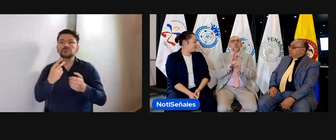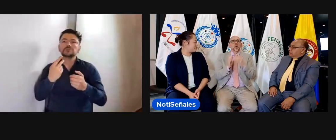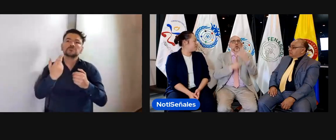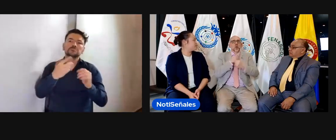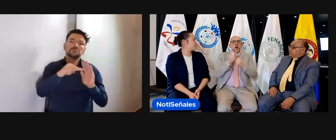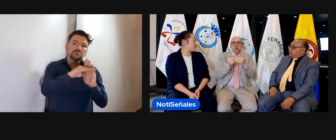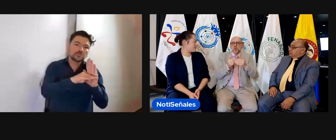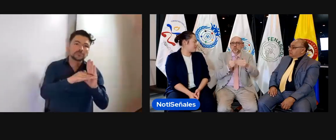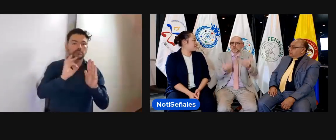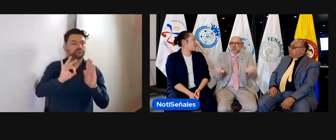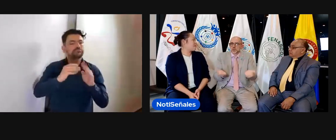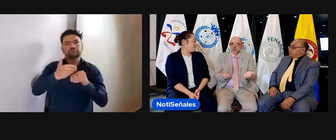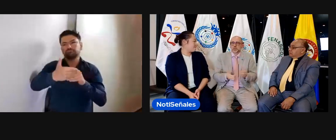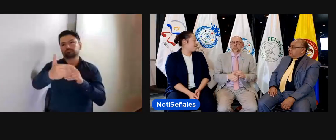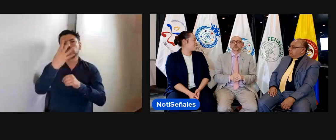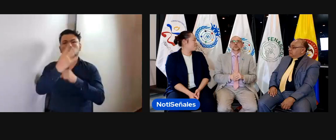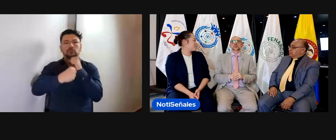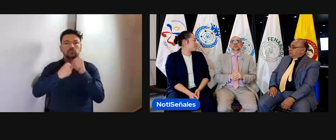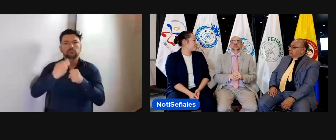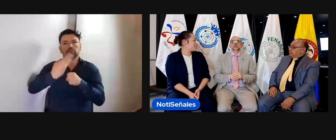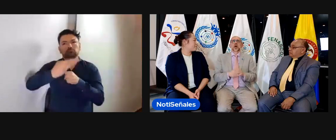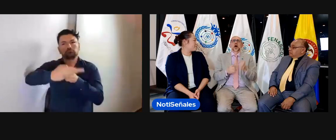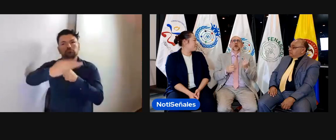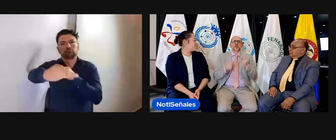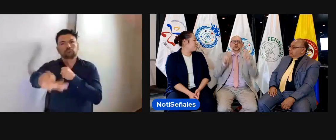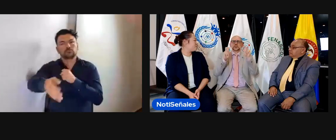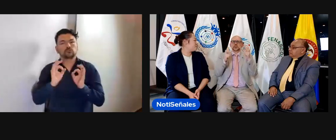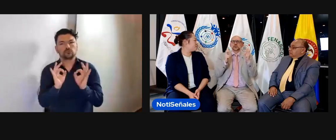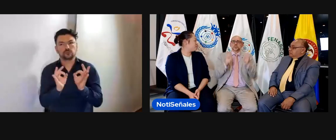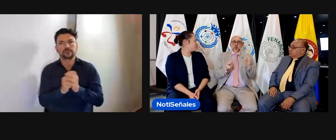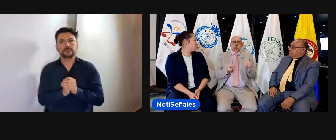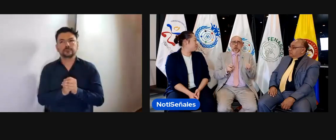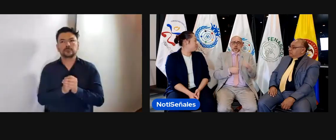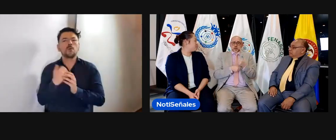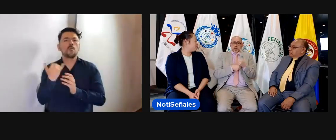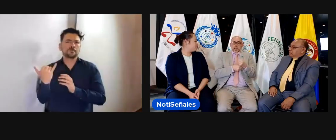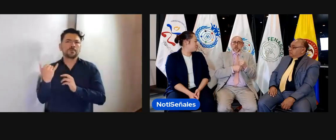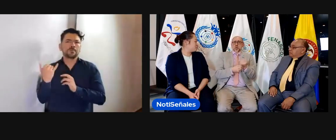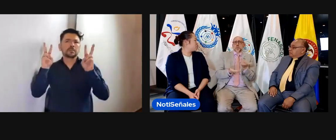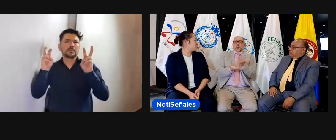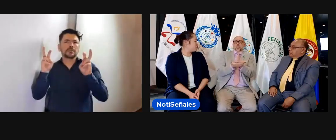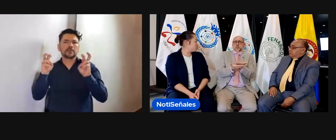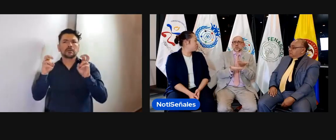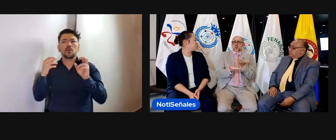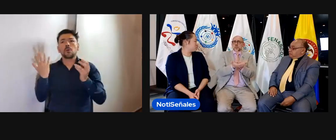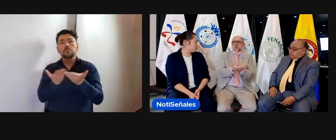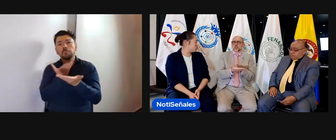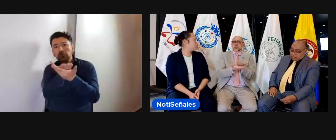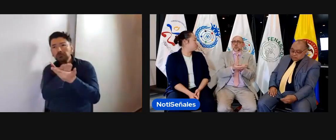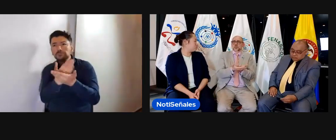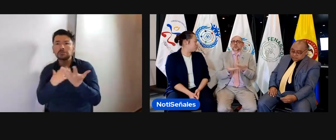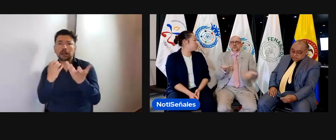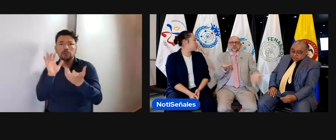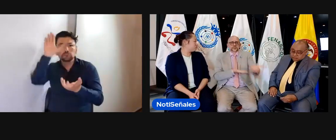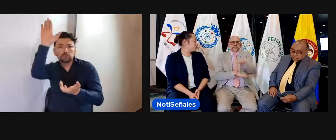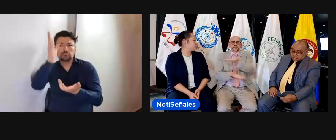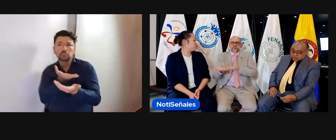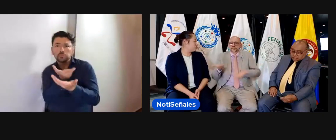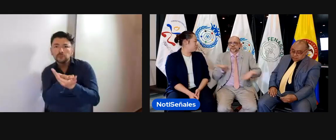se dan los votos y se buscan los miembros de la junta directiva que estarán para los siguientes cuatro años. Que ellos